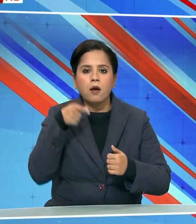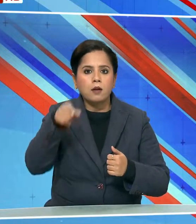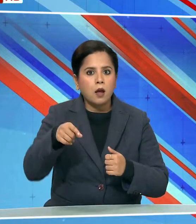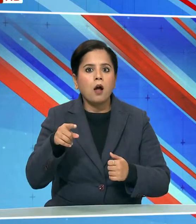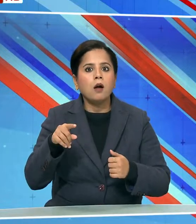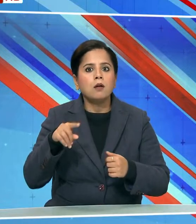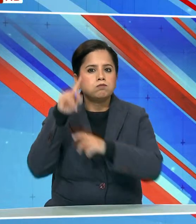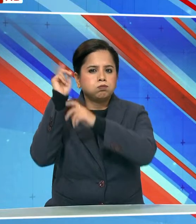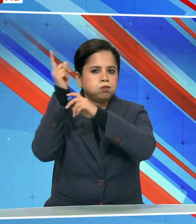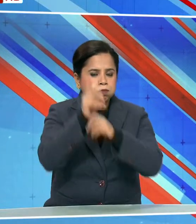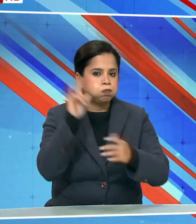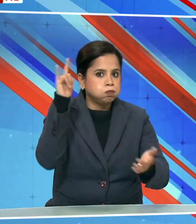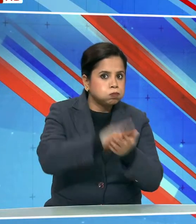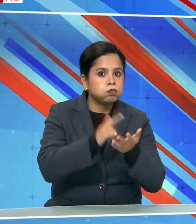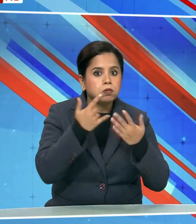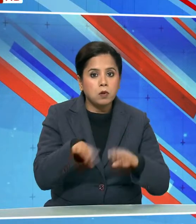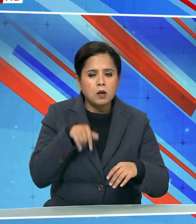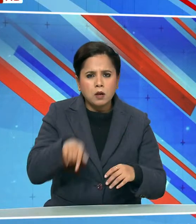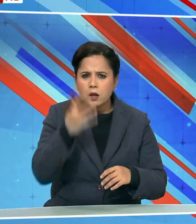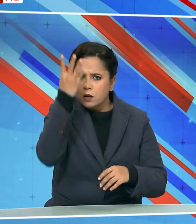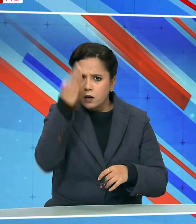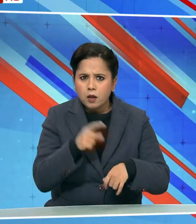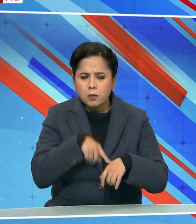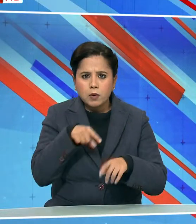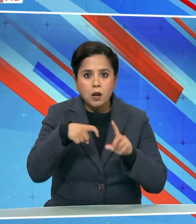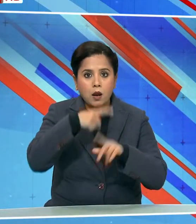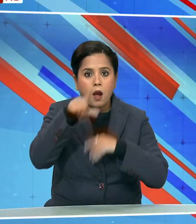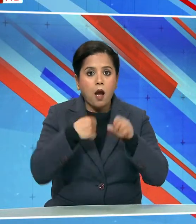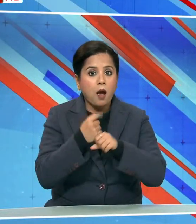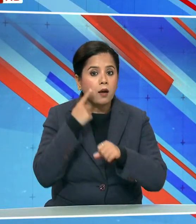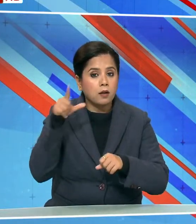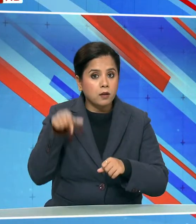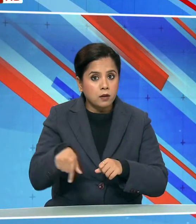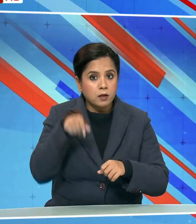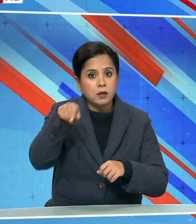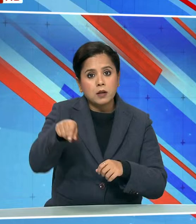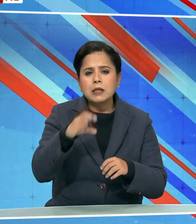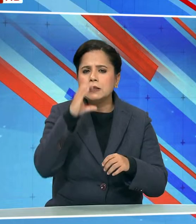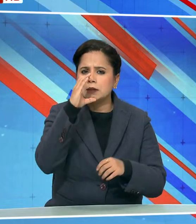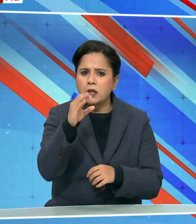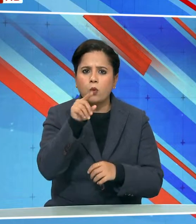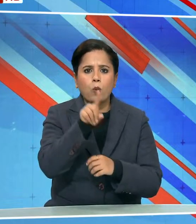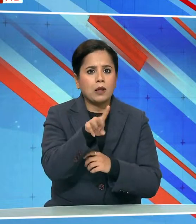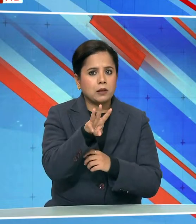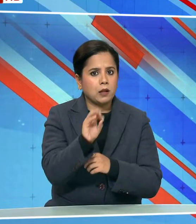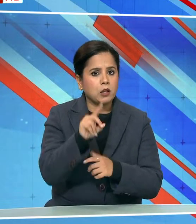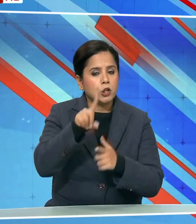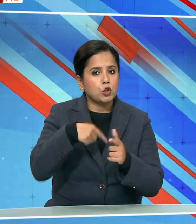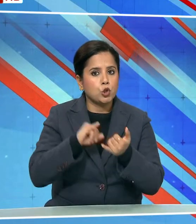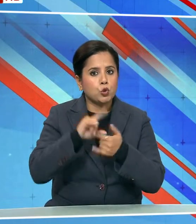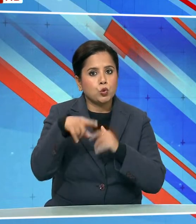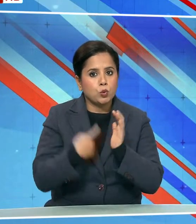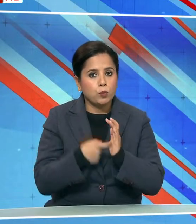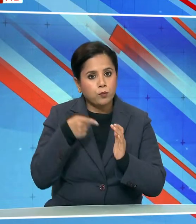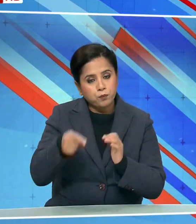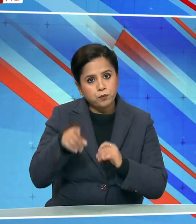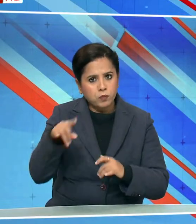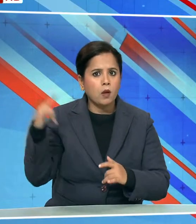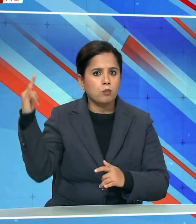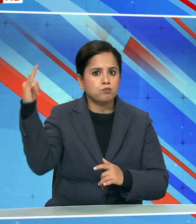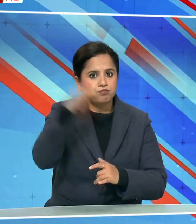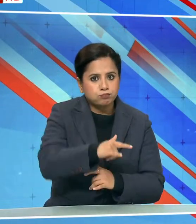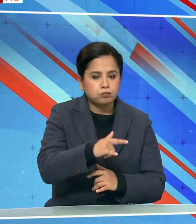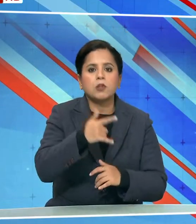है वायुसेना ने यहाँ पर रात के समय कारगिल एर स्ट्रिप पर C-130J सूपा हर्क्यूलिस विमान को